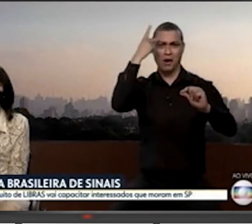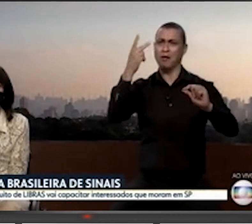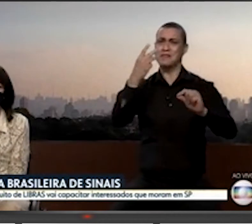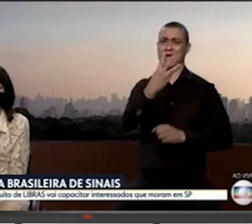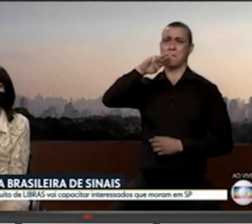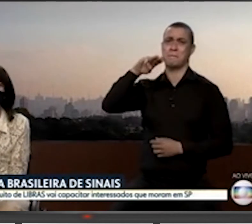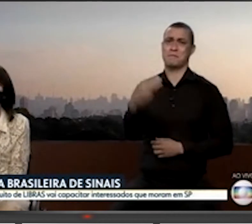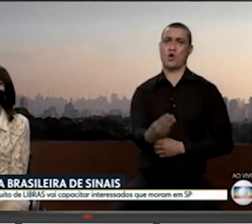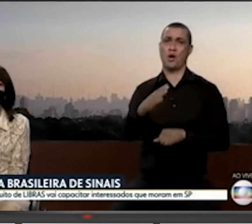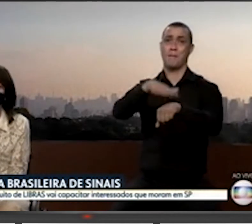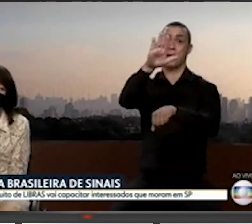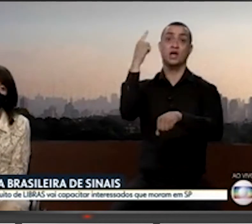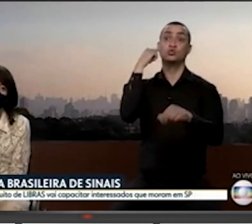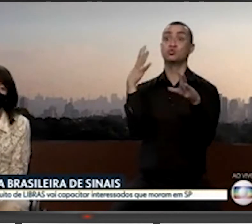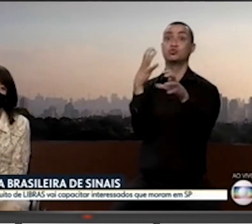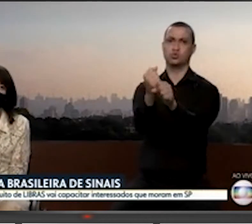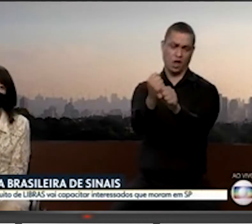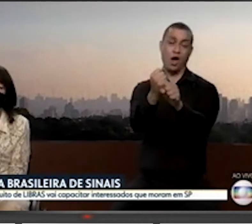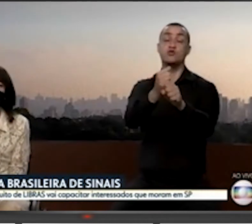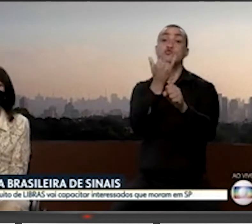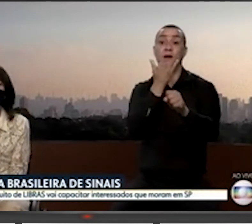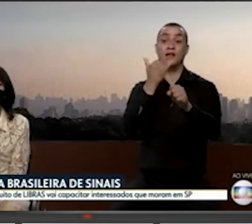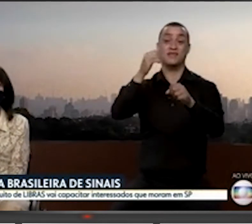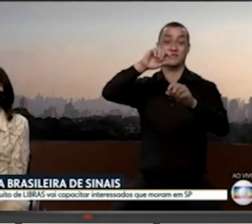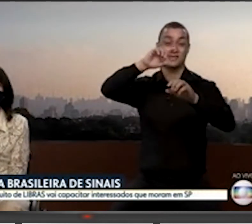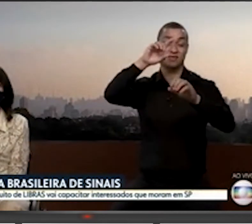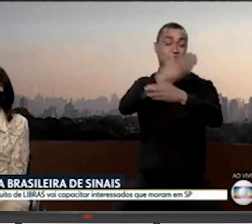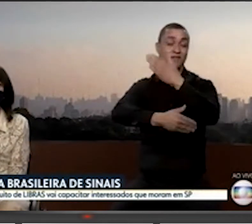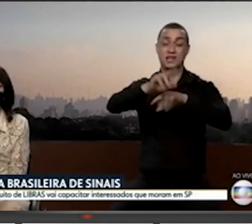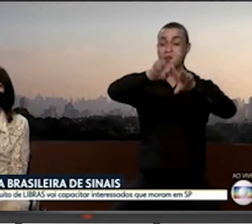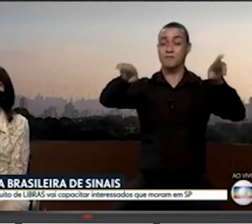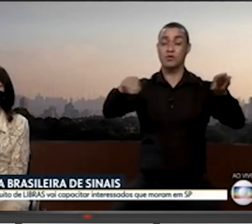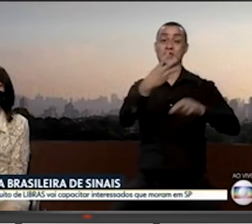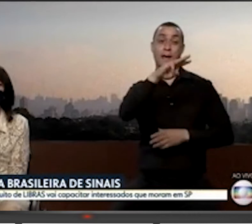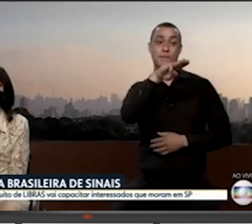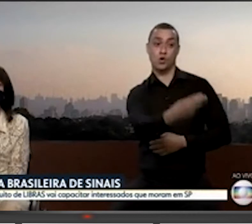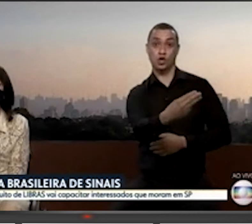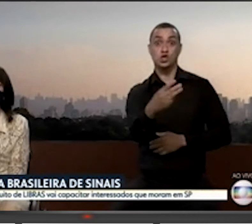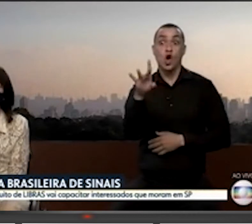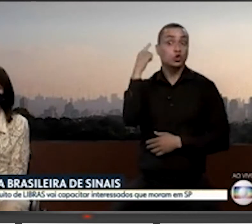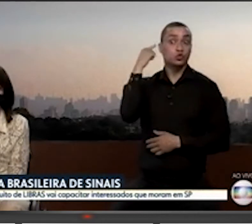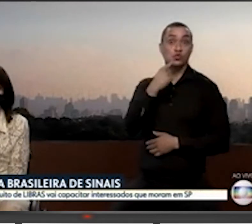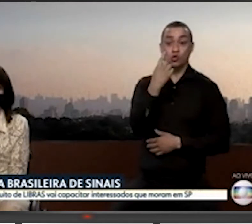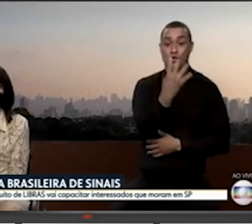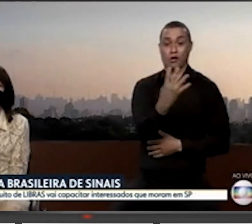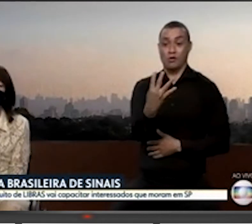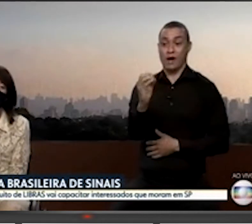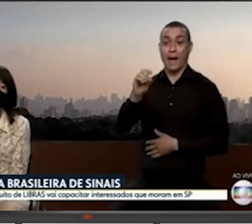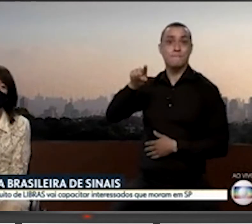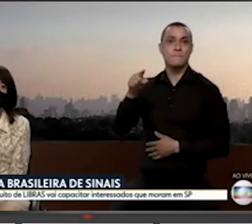de pessoas que têm todos os tipos de deficiência e deficiências auditivas quase 440 mil pessoas. Na cidade de São